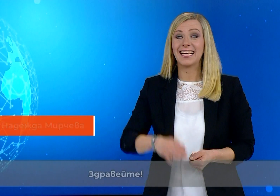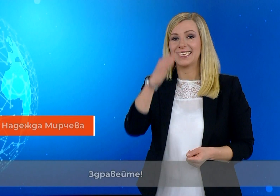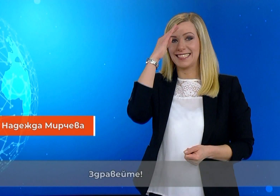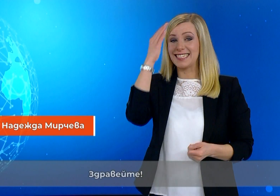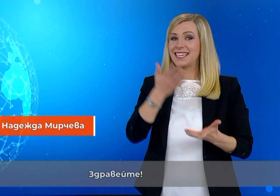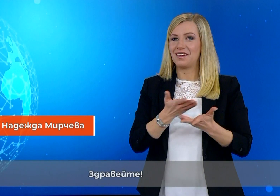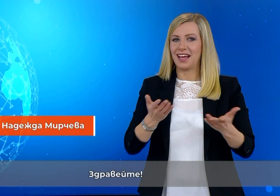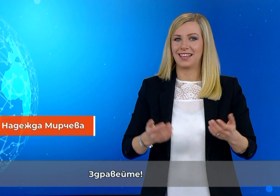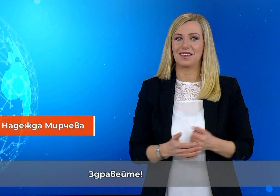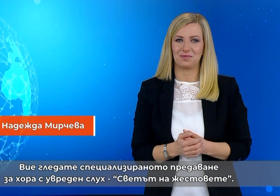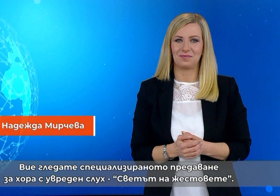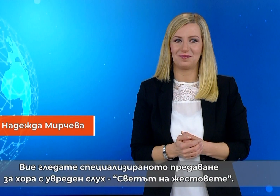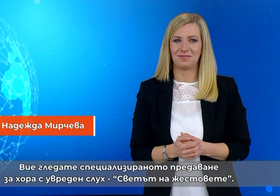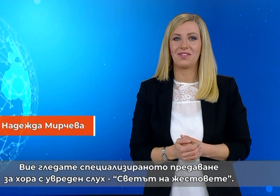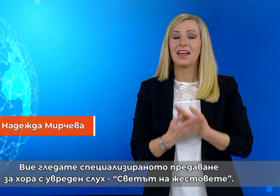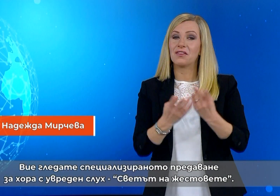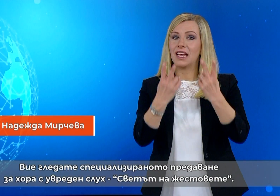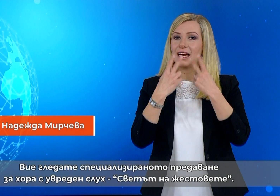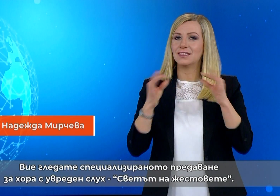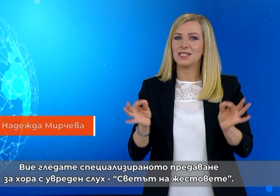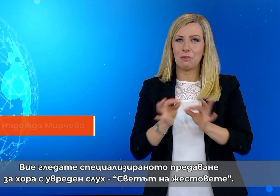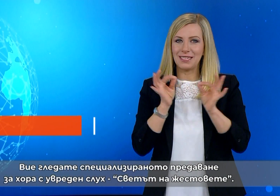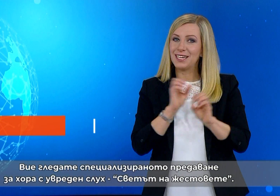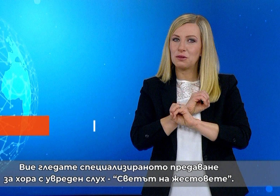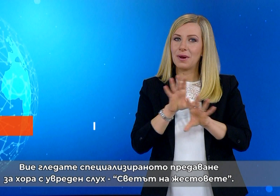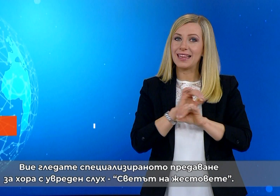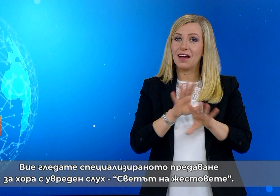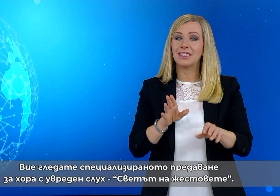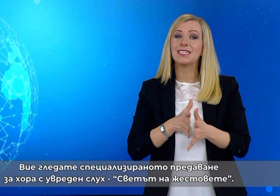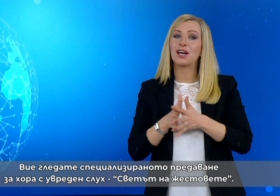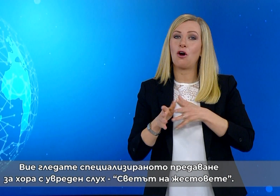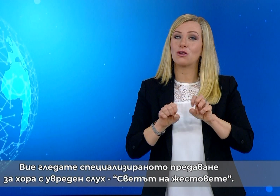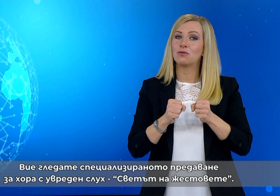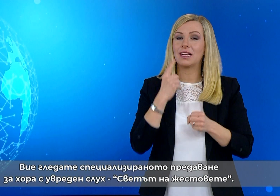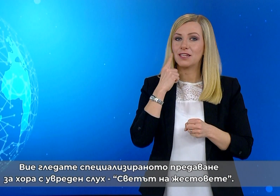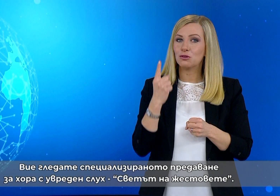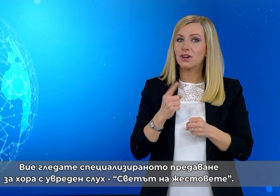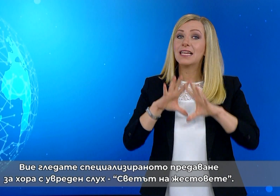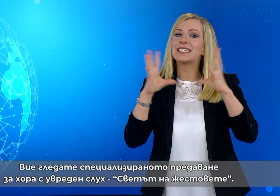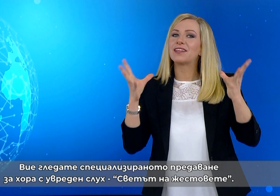Здравейте! Вие гледате специализираното предаване за хора с увреден слух Светът на жестовете.